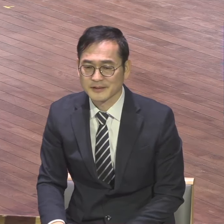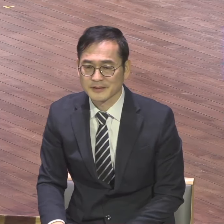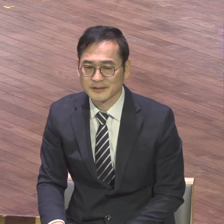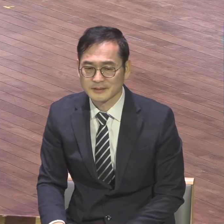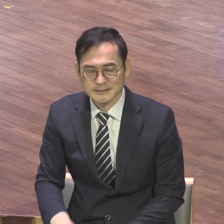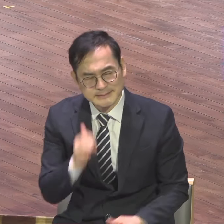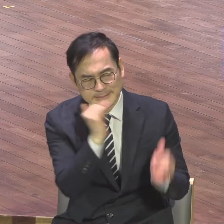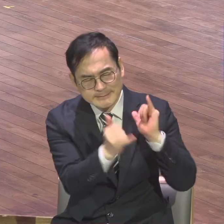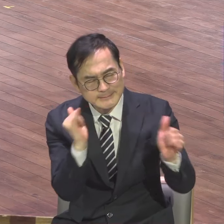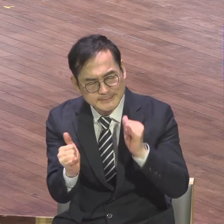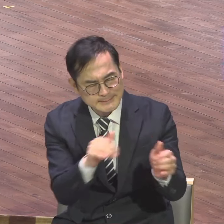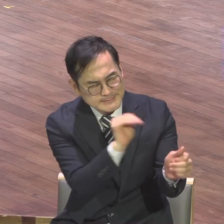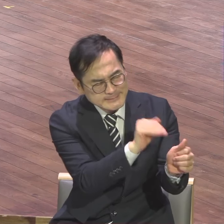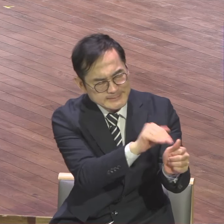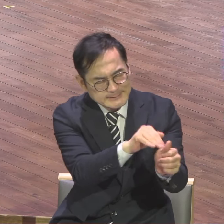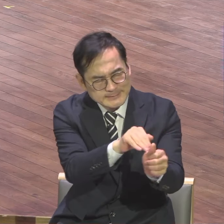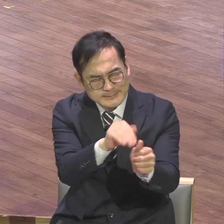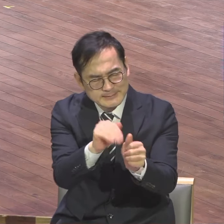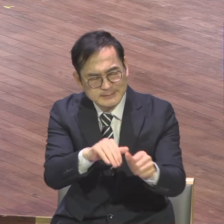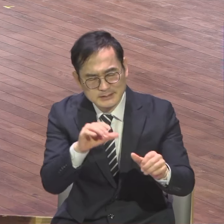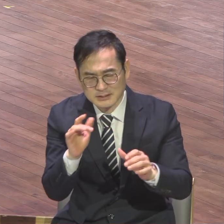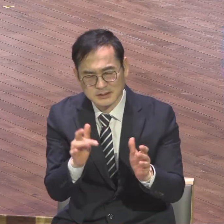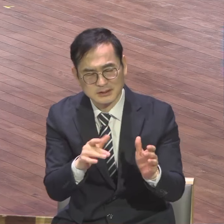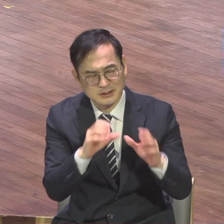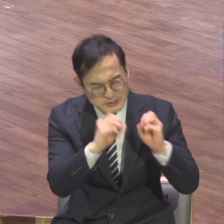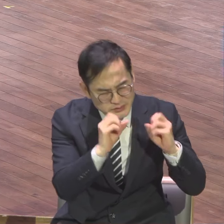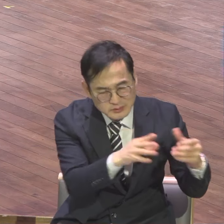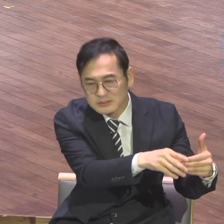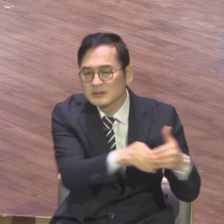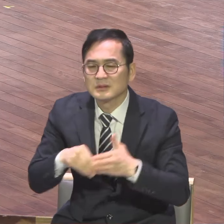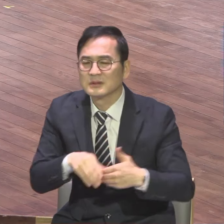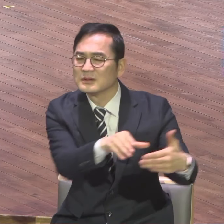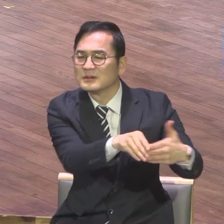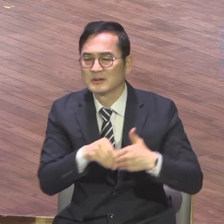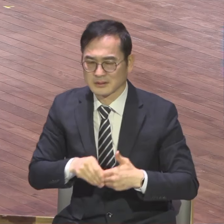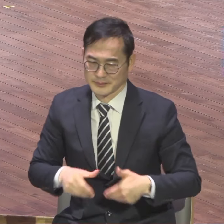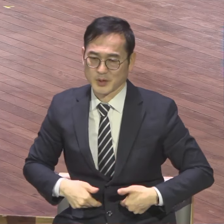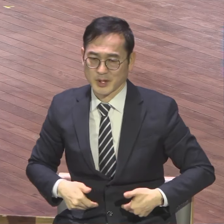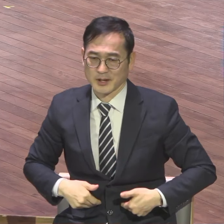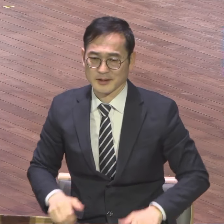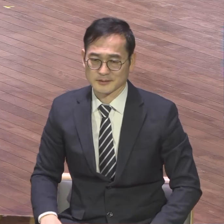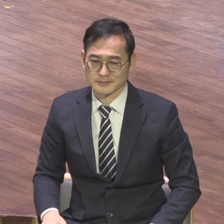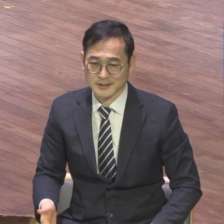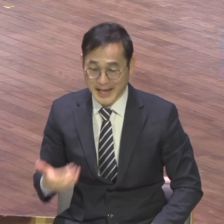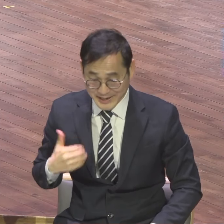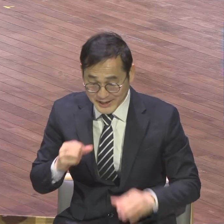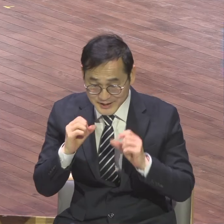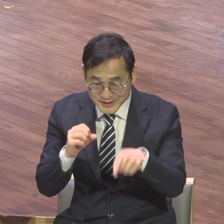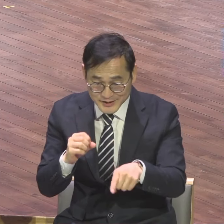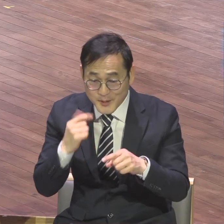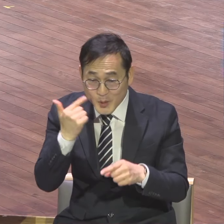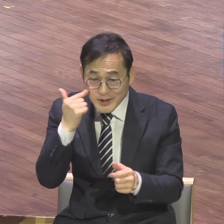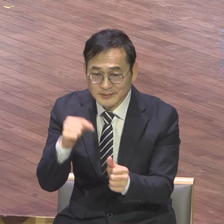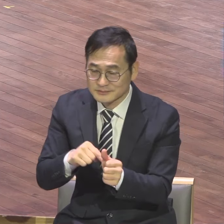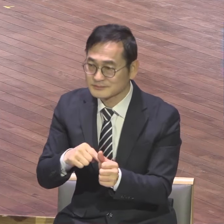찾아가도록 다 찾아가도록 우리 오목사님과는 내가 어디든지 가겠습니다. 어디든지 가서 내가 생명 전화하겠습니다.